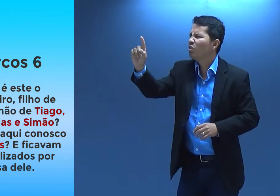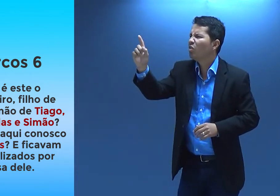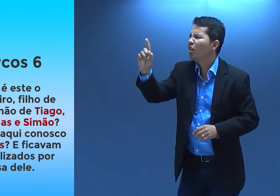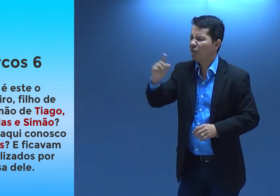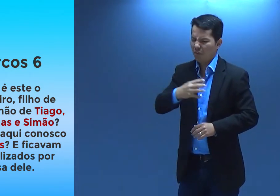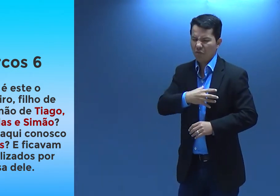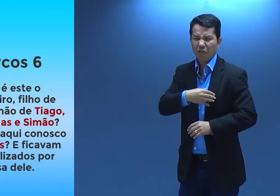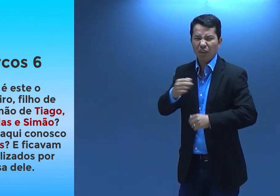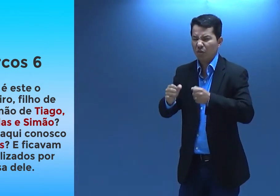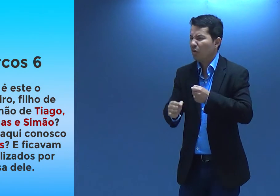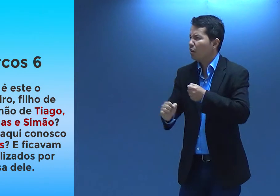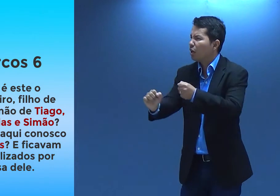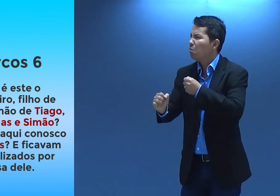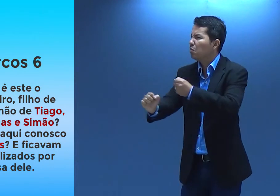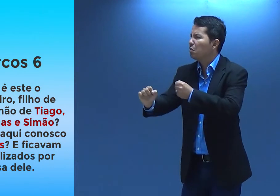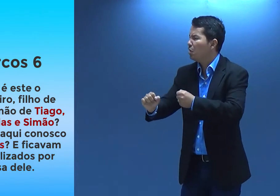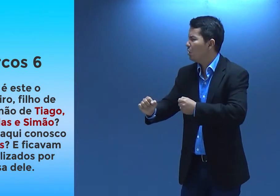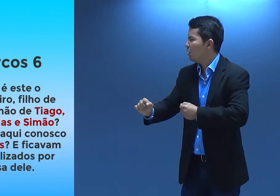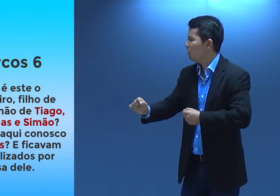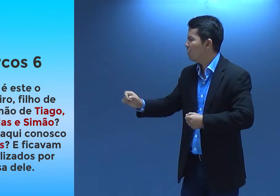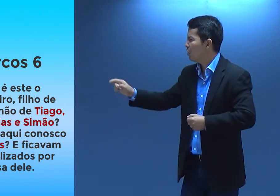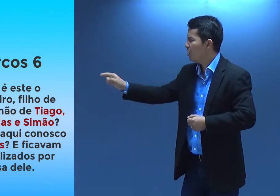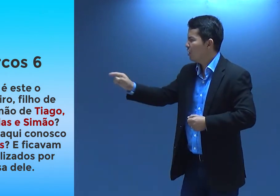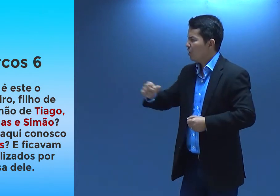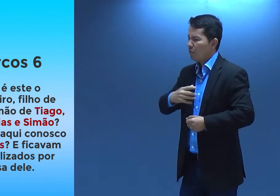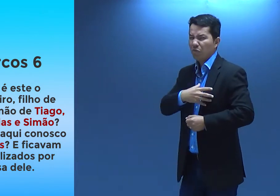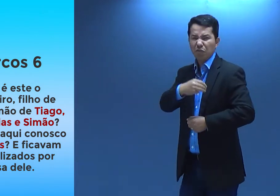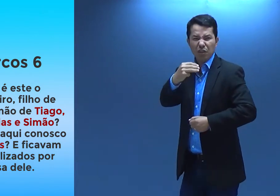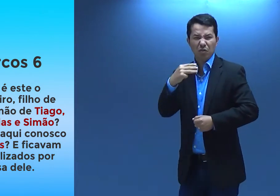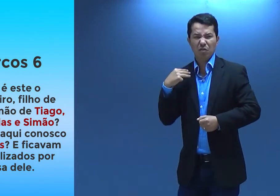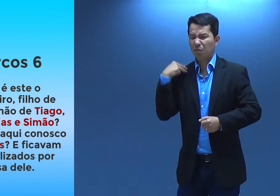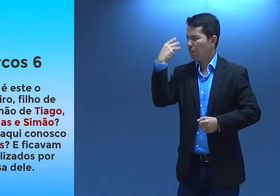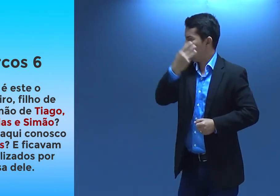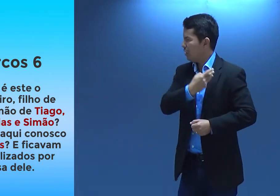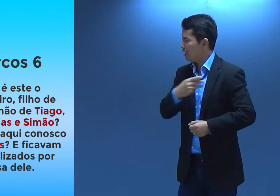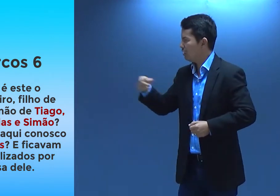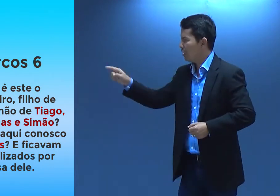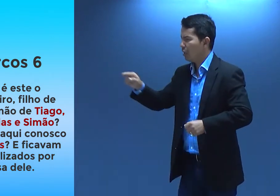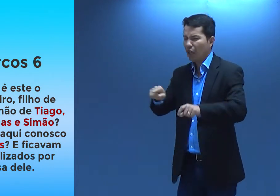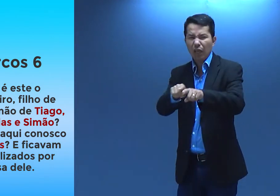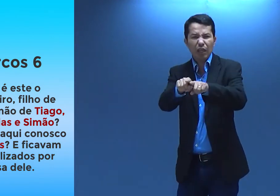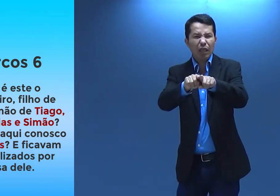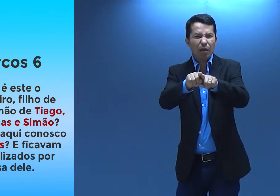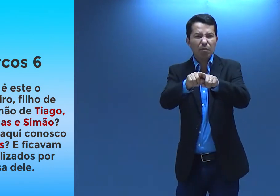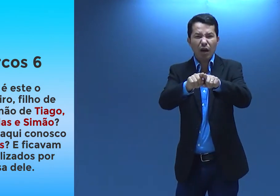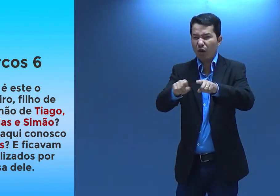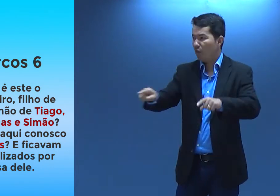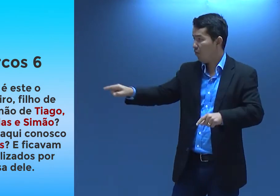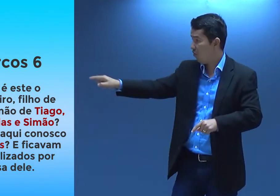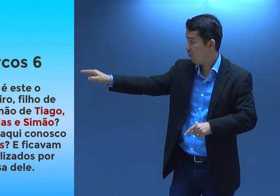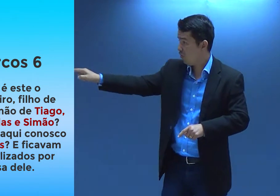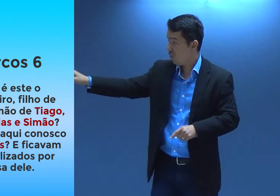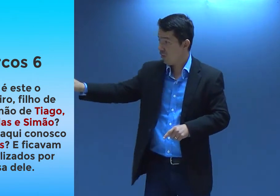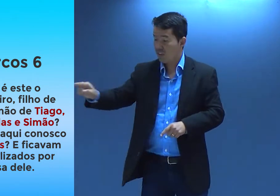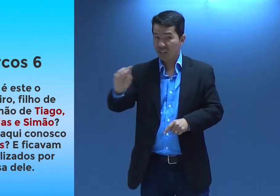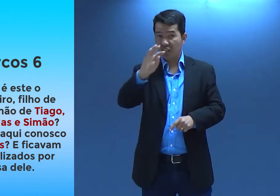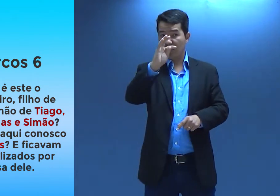Não é esse o carpinteiro, filho de Maria, irmão de, olha lá,